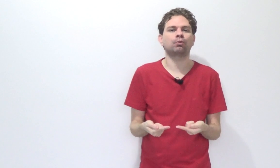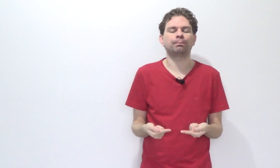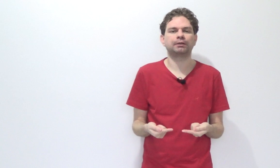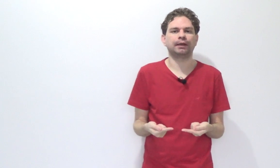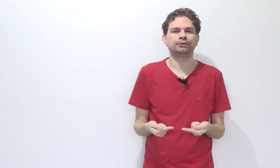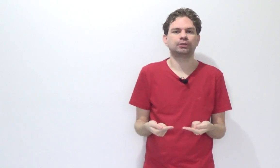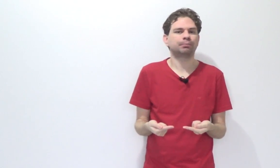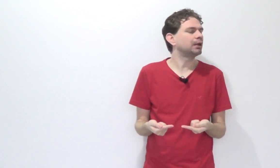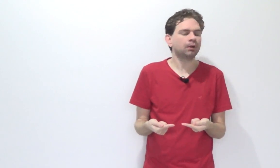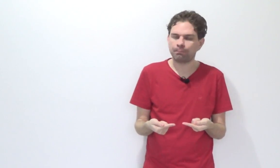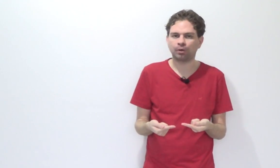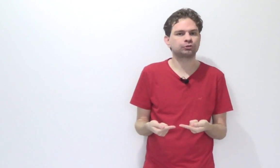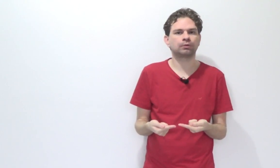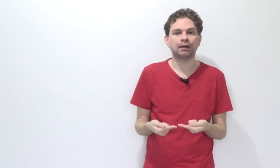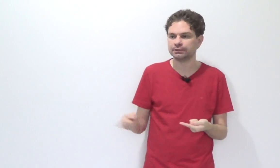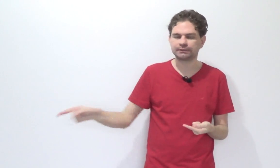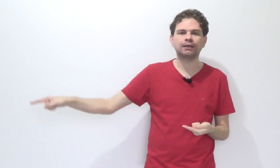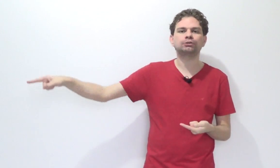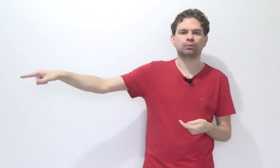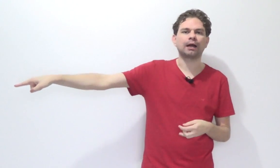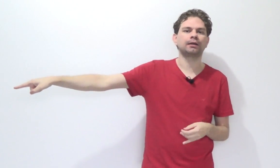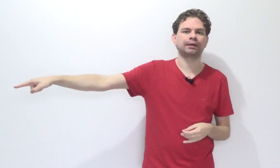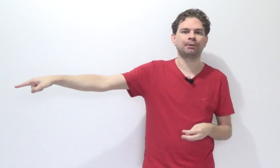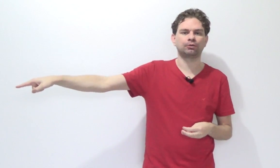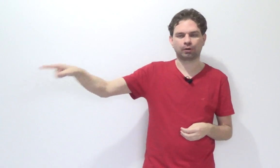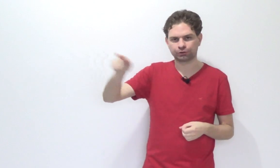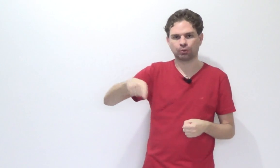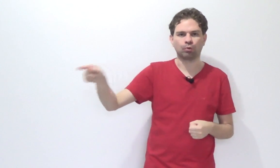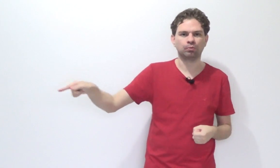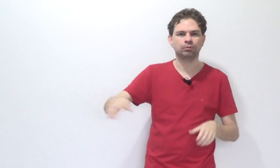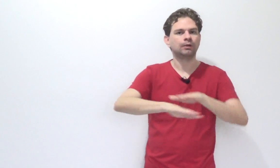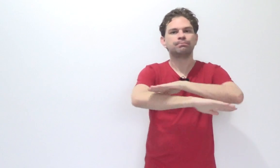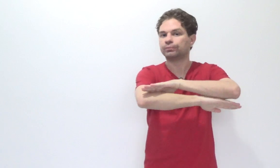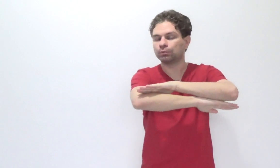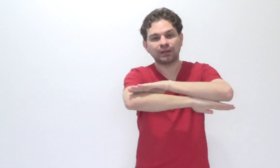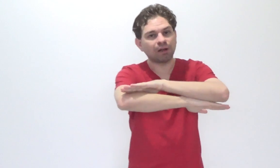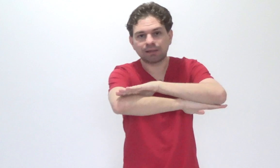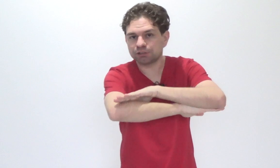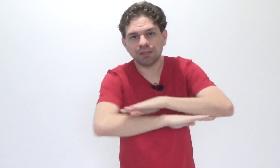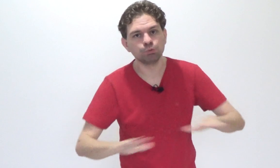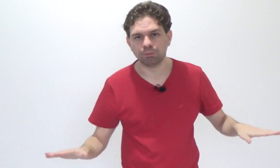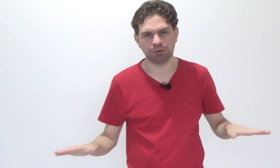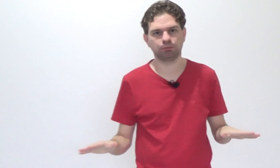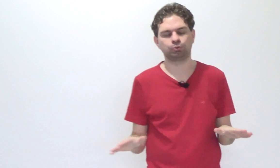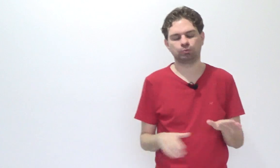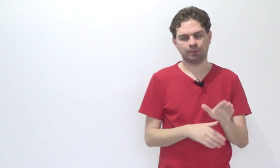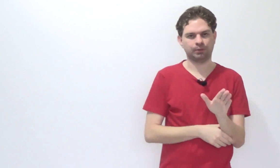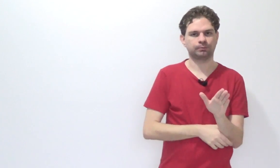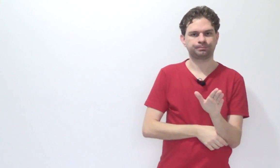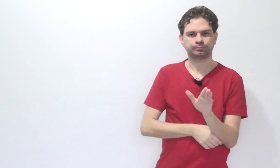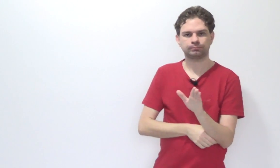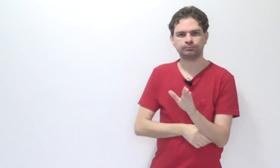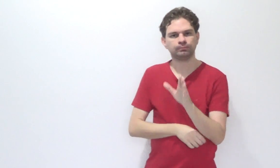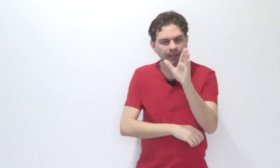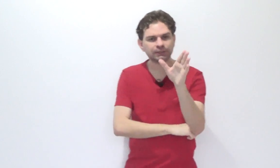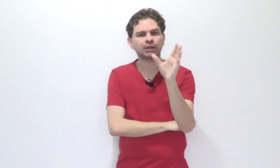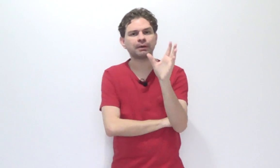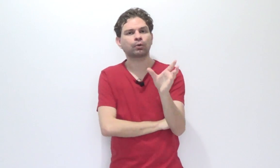incompetente, porque ele não pode julgar. Se ele julgar aquele crime eleitoral em justiça comum, não tem validade nenhuma o julgamento. Essa é chamada